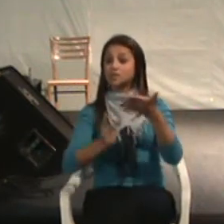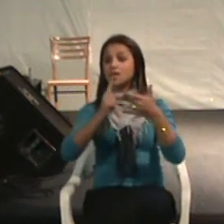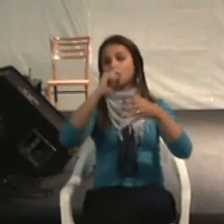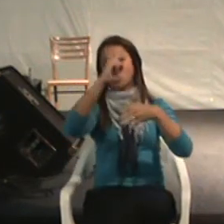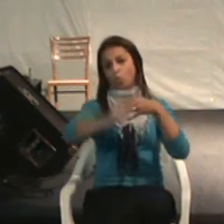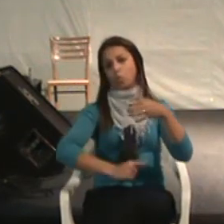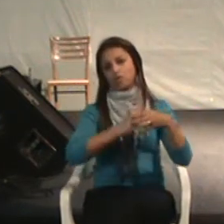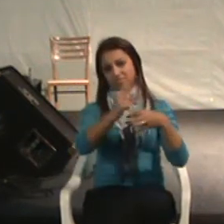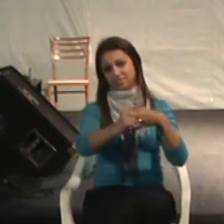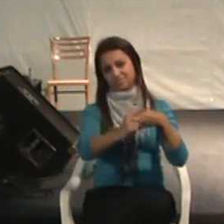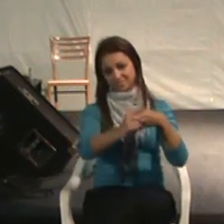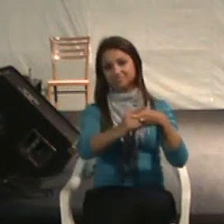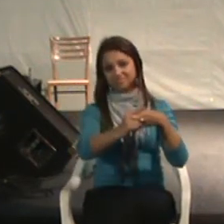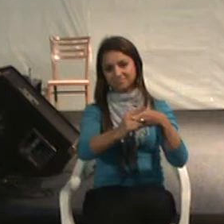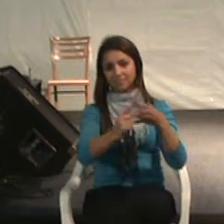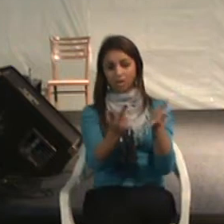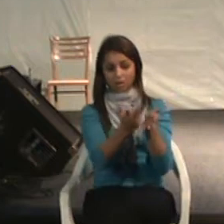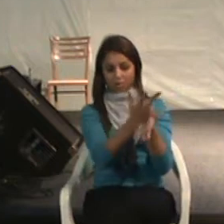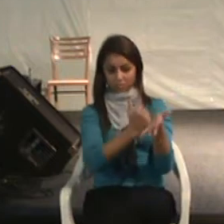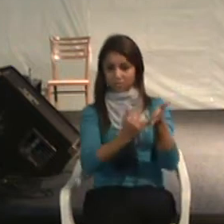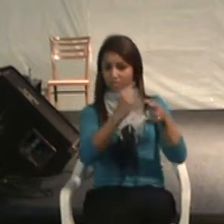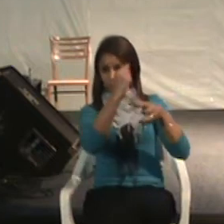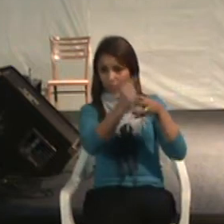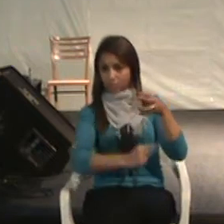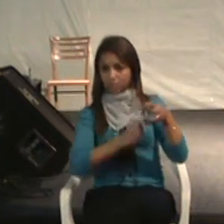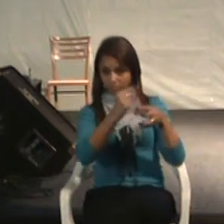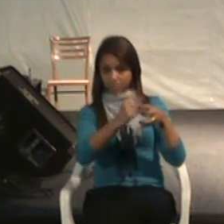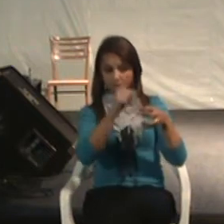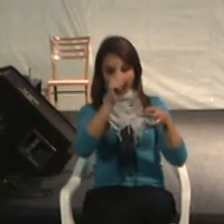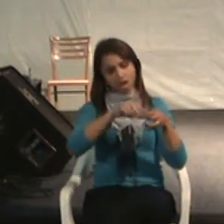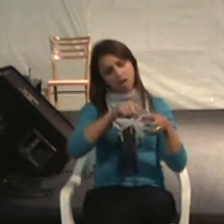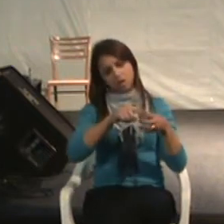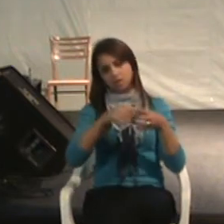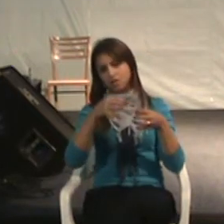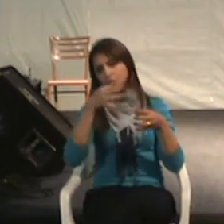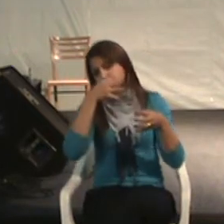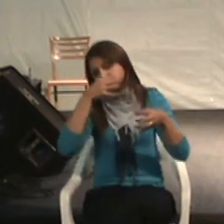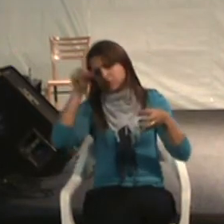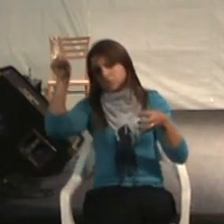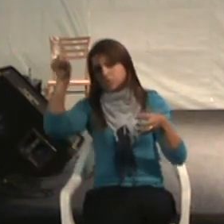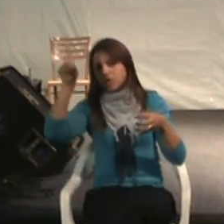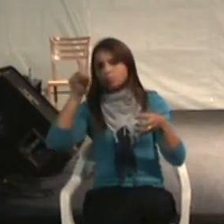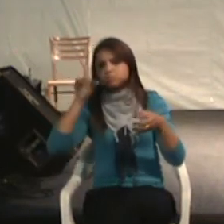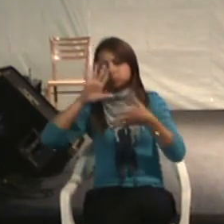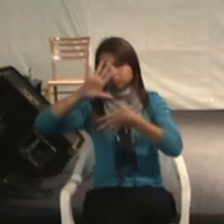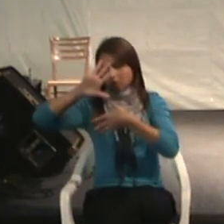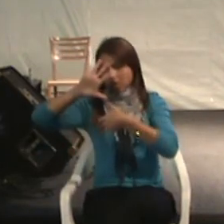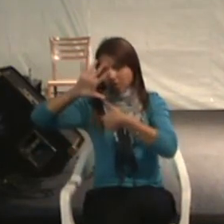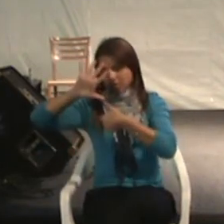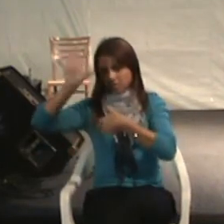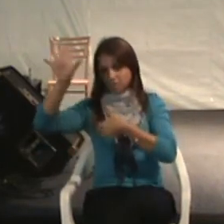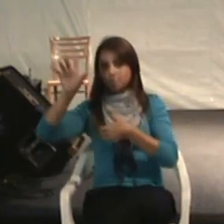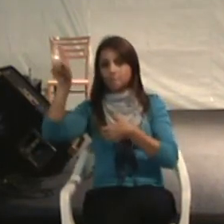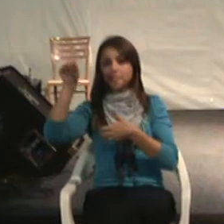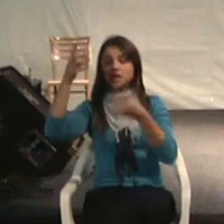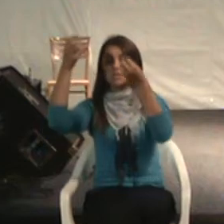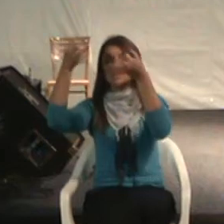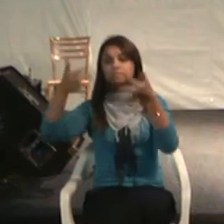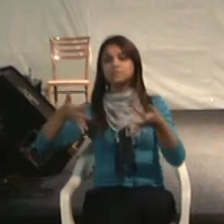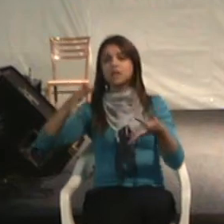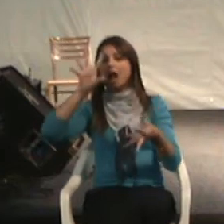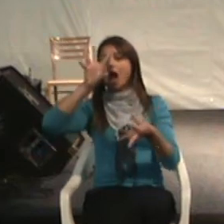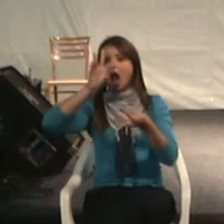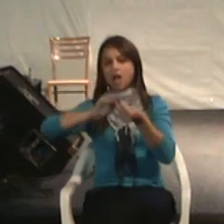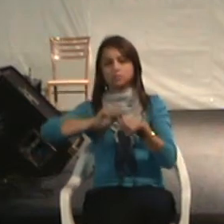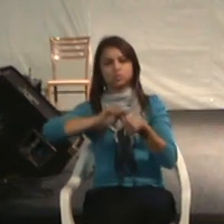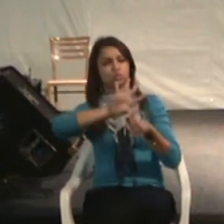O desenho universal é um conceito norte-americano que diz, resumidamente para vocês, que